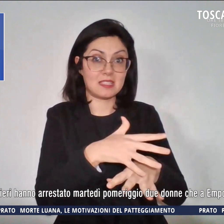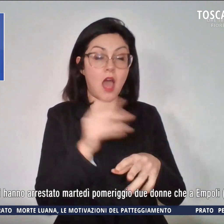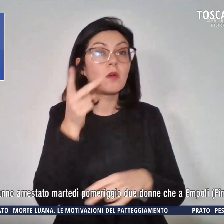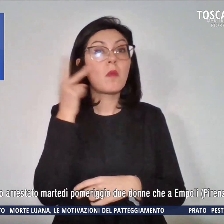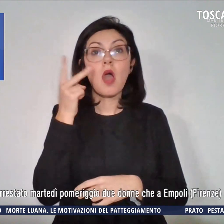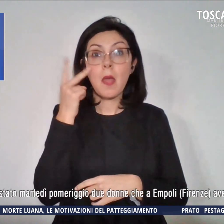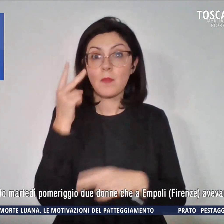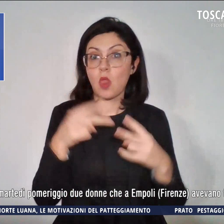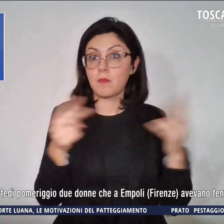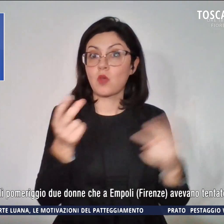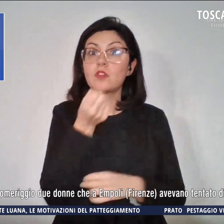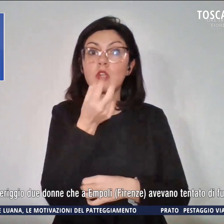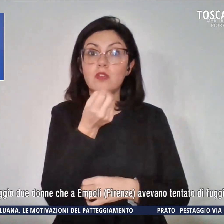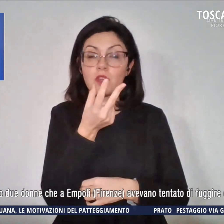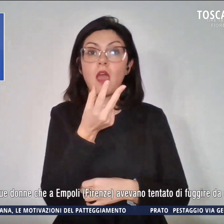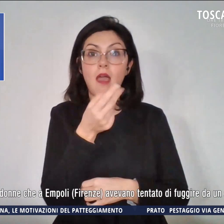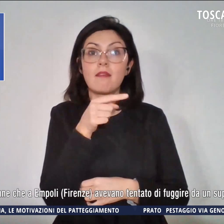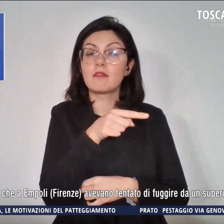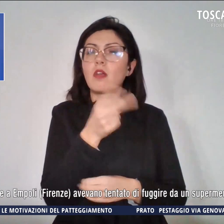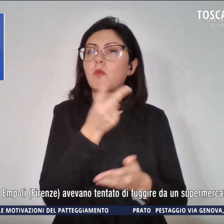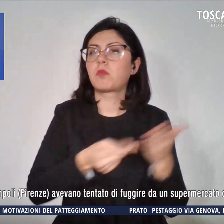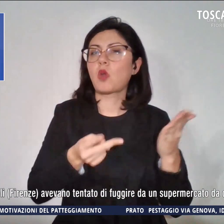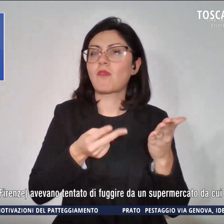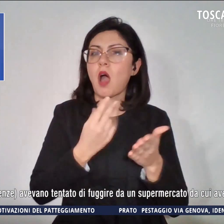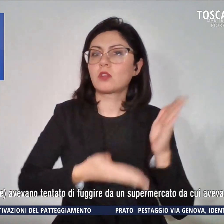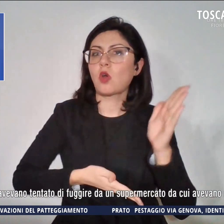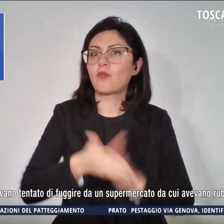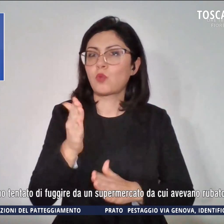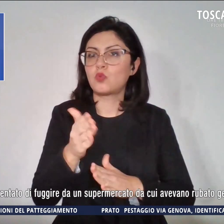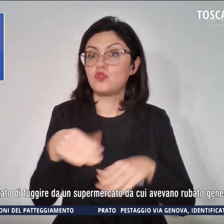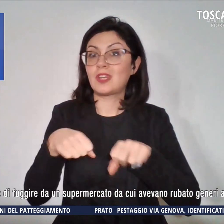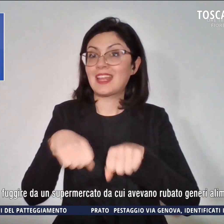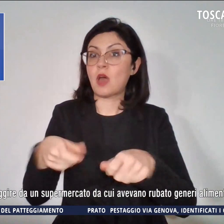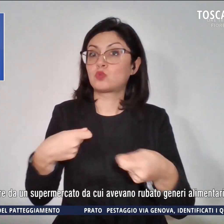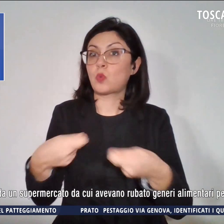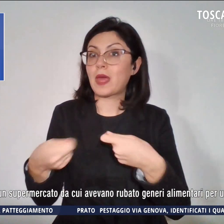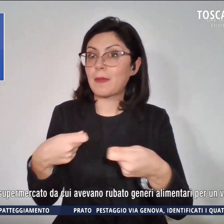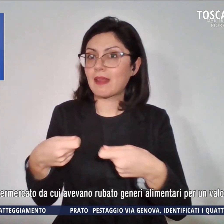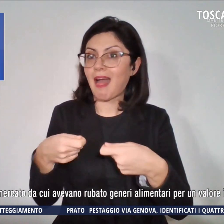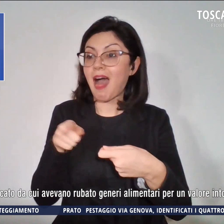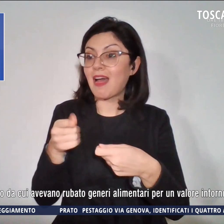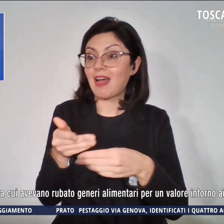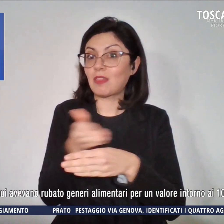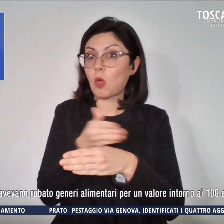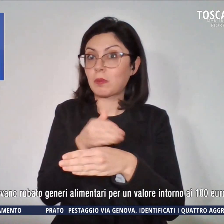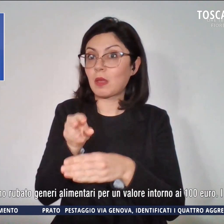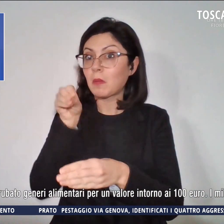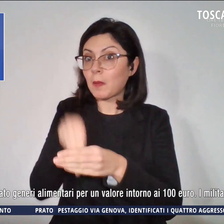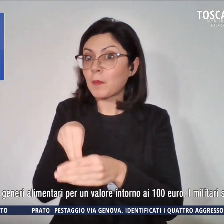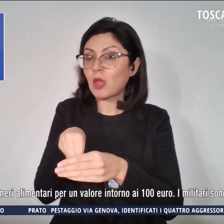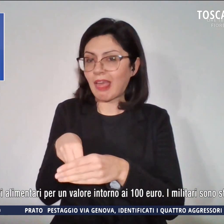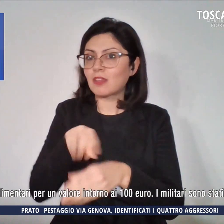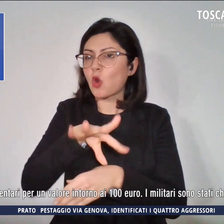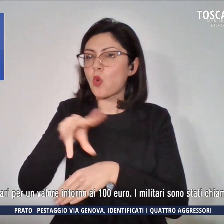Firenze, avevano tentato di fuggire da un supermercato da cui avevano rubato generi alimentari